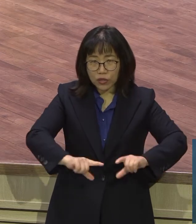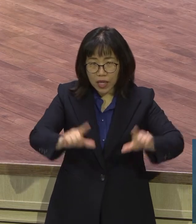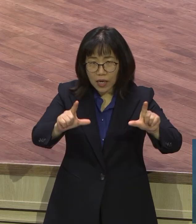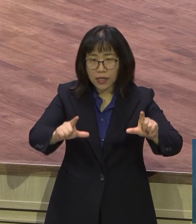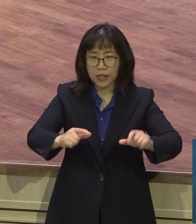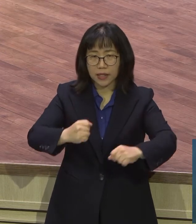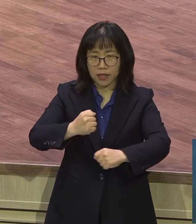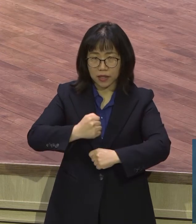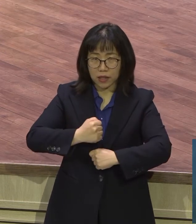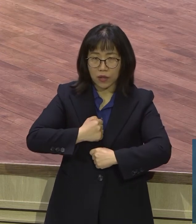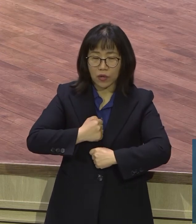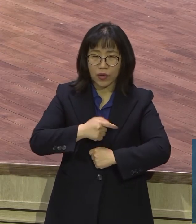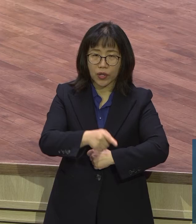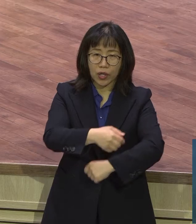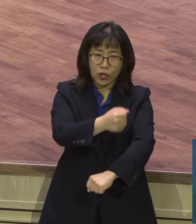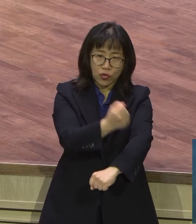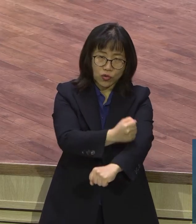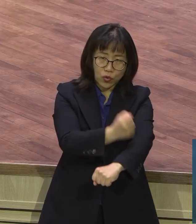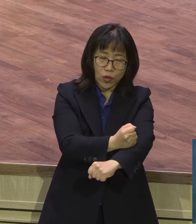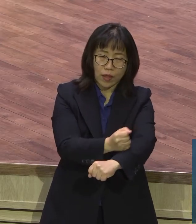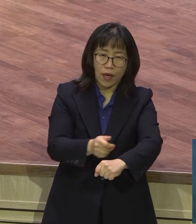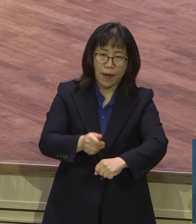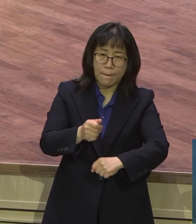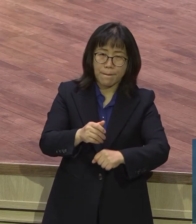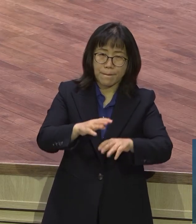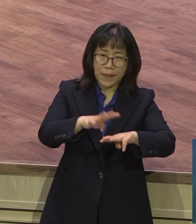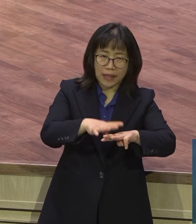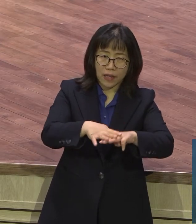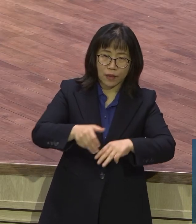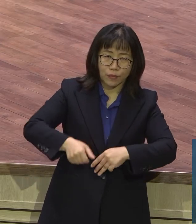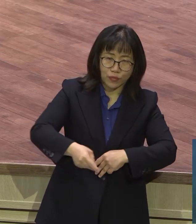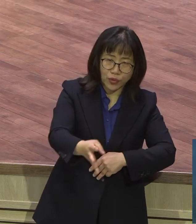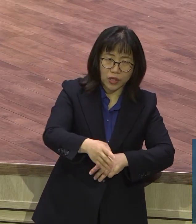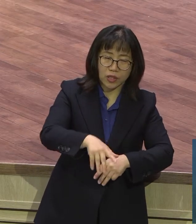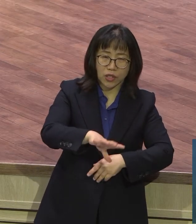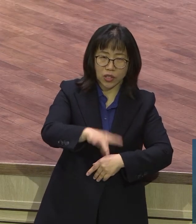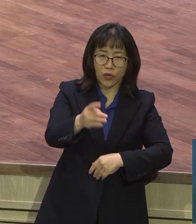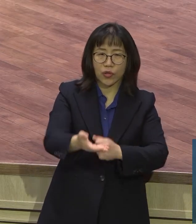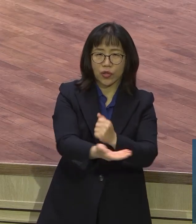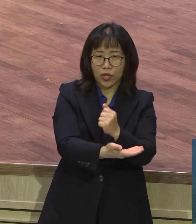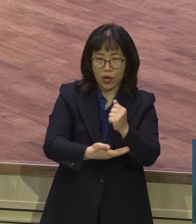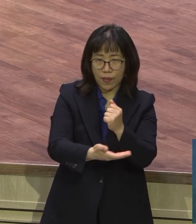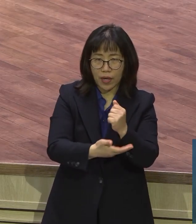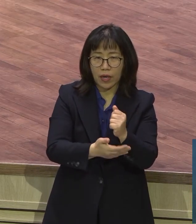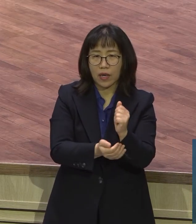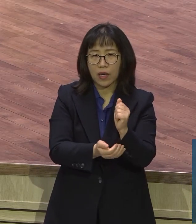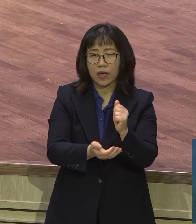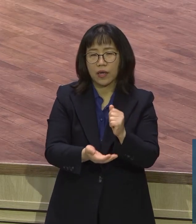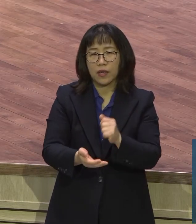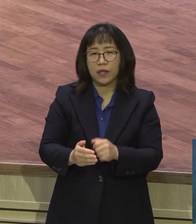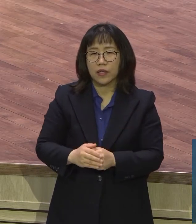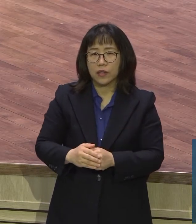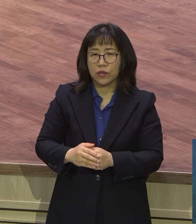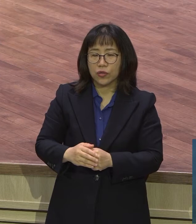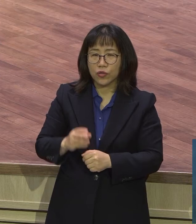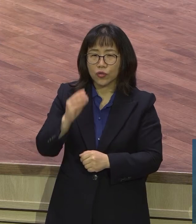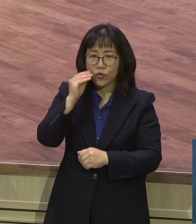수고하여 밭에 뿌린 것에 천열매를 거듭이니라 수장절을 지키라. 이는 너가 수고하여 이룬 것을 연말에 밭에